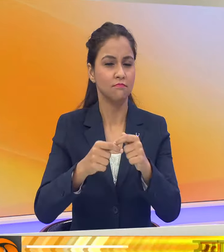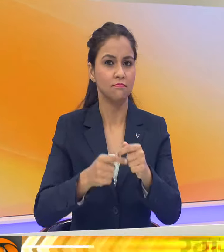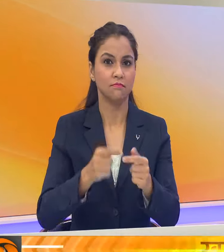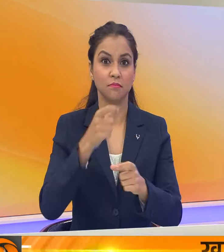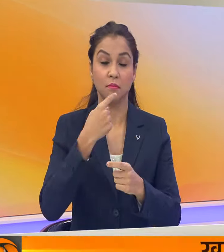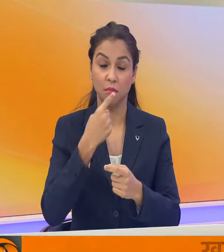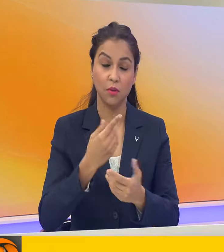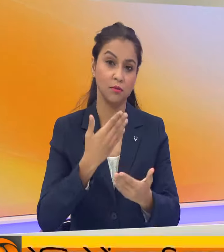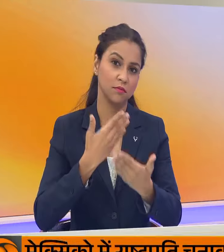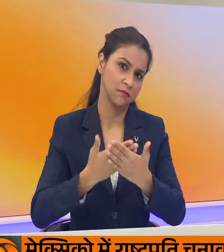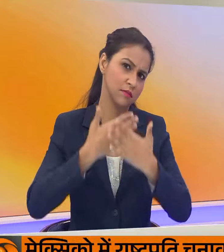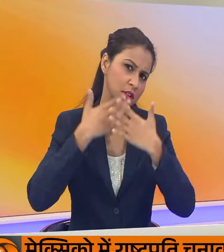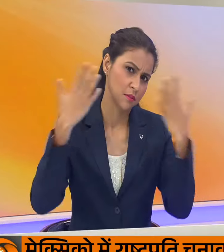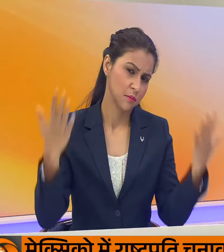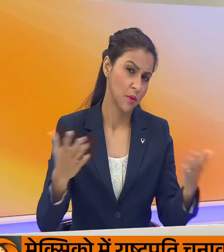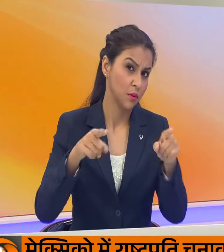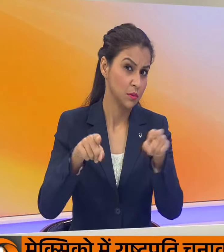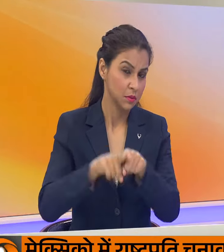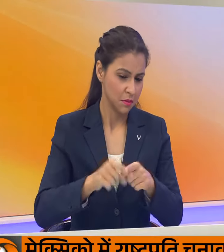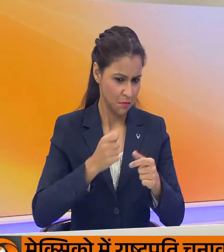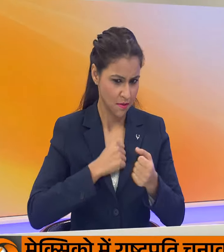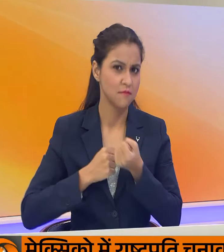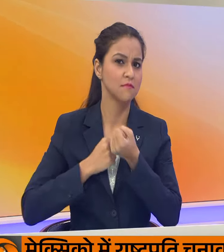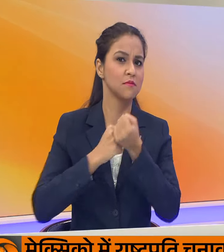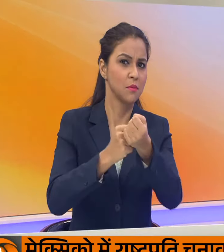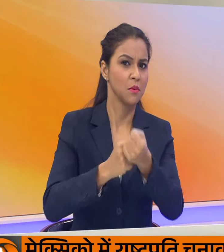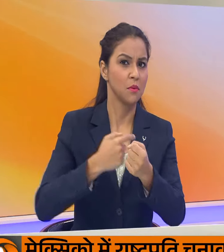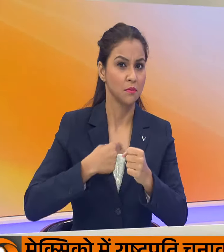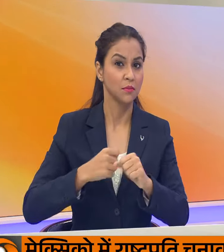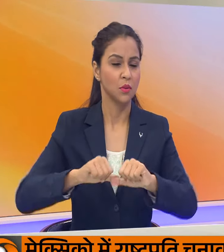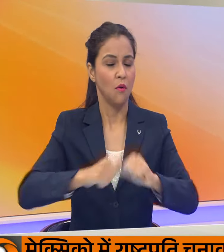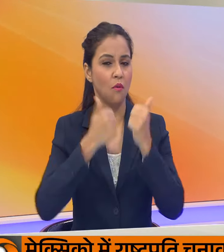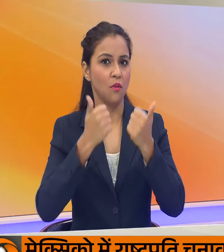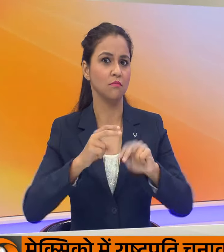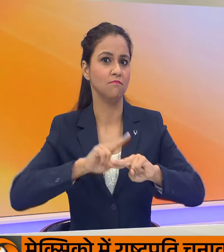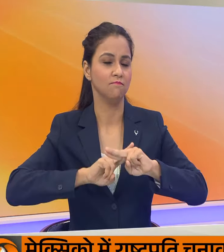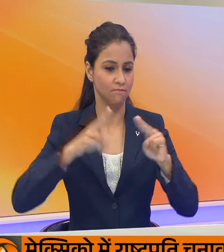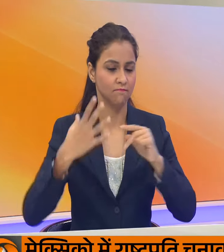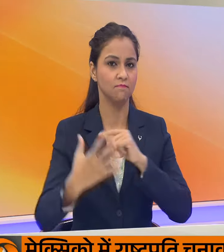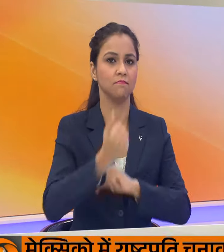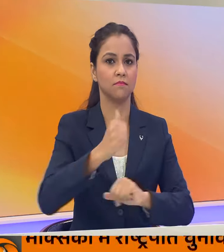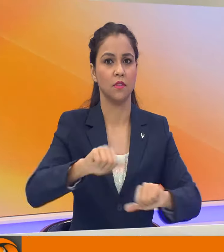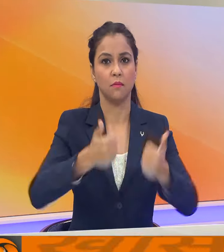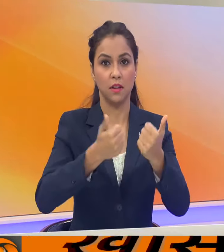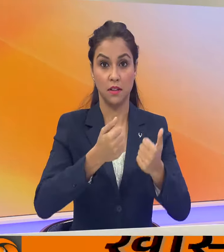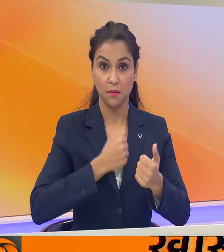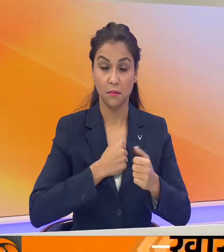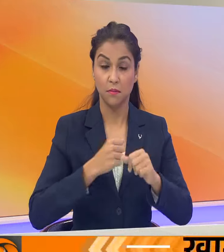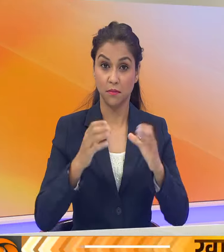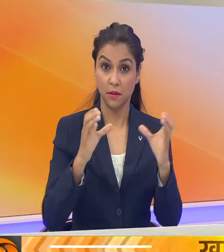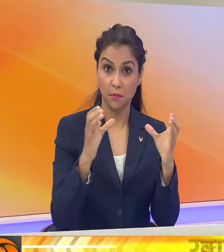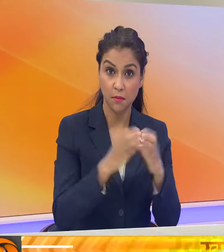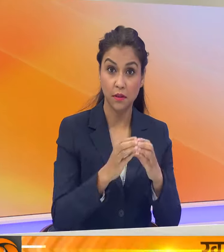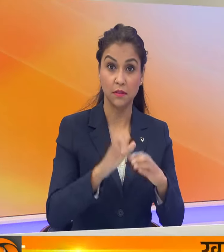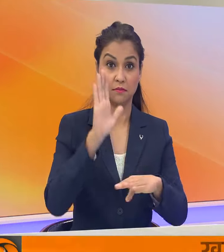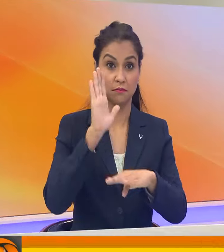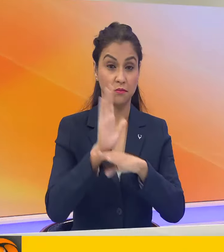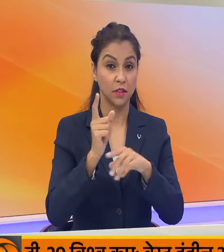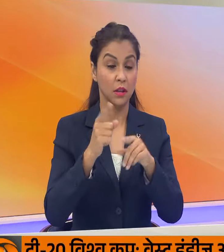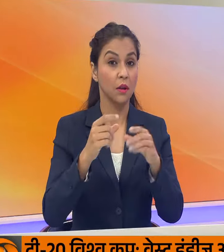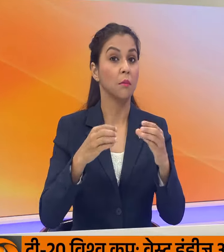धन्यवाद करता हूं जिन्होंने मेरा समर्थन किया और मुझे भारी अंतर से जिताया मैं अपनी पार्टी अध्यक्ष का भी